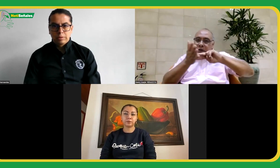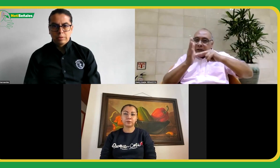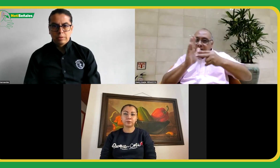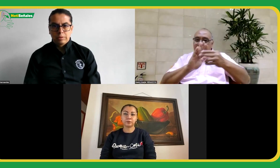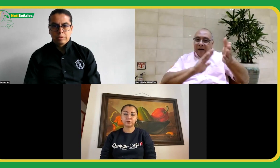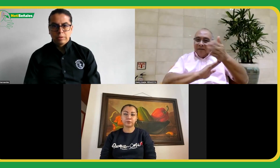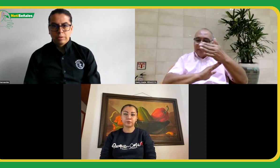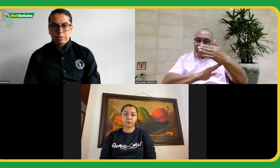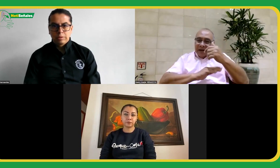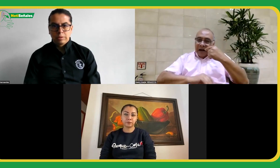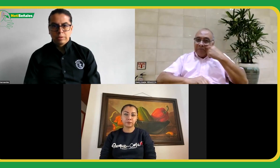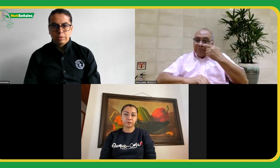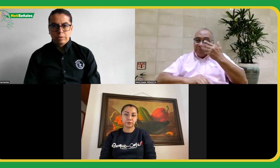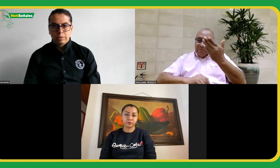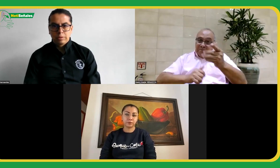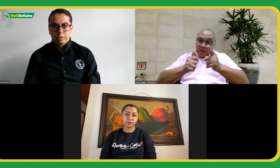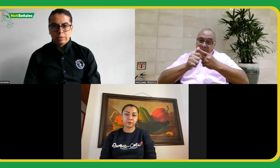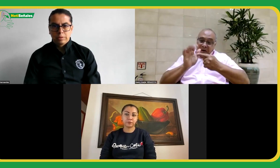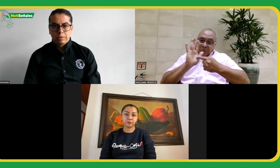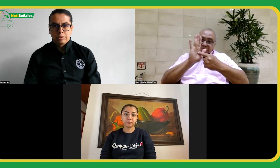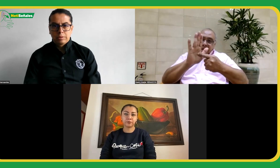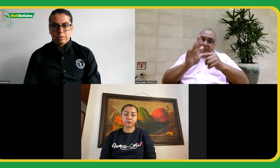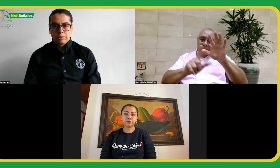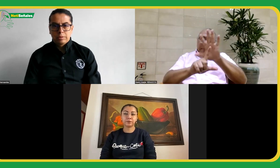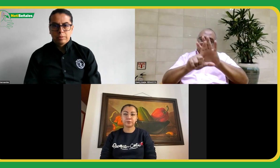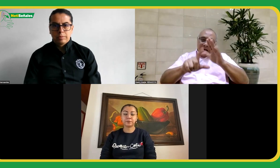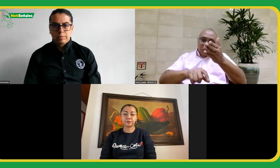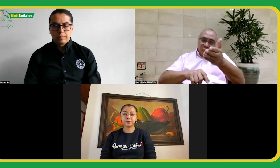puedan dar explicaciones frente a lo que significa la bandera. Vamos con el primer video.